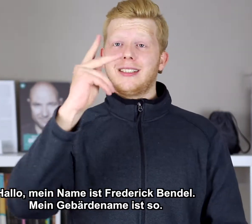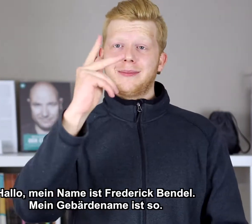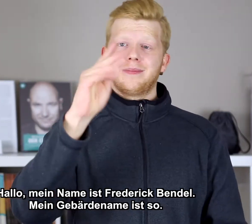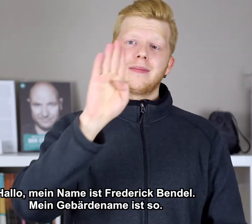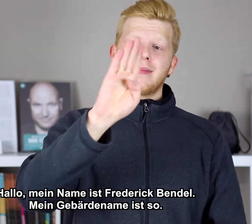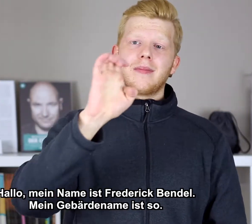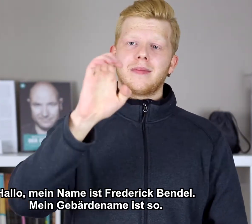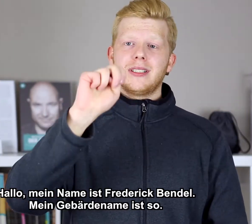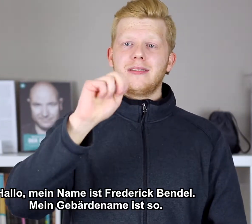Frederic...